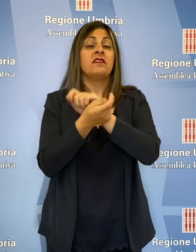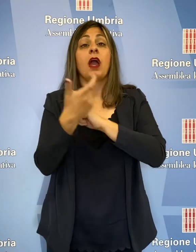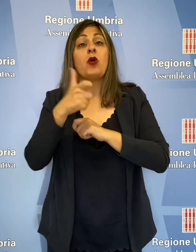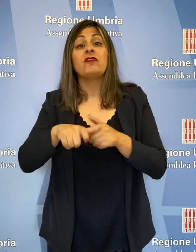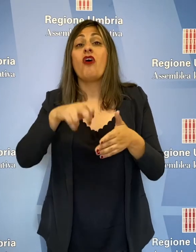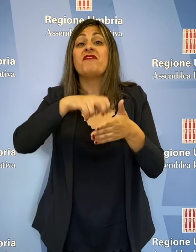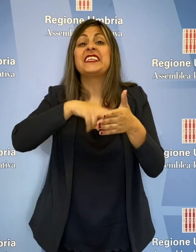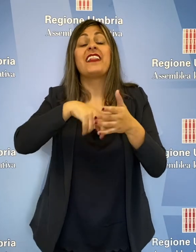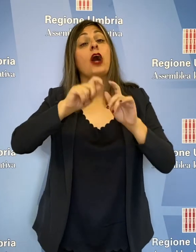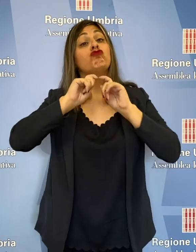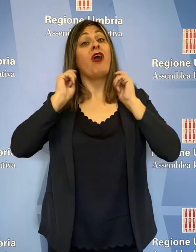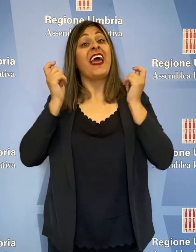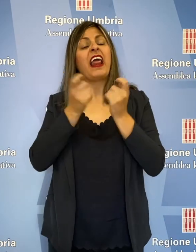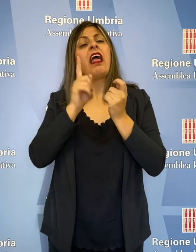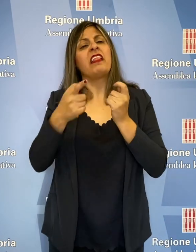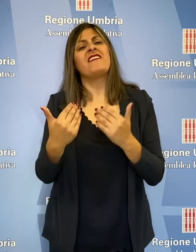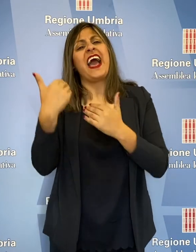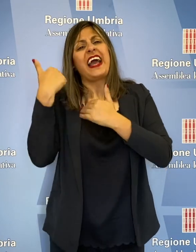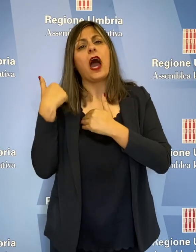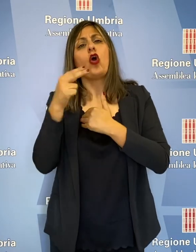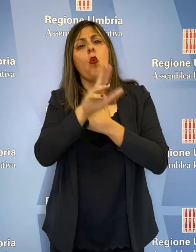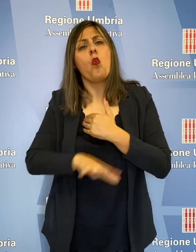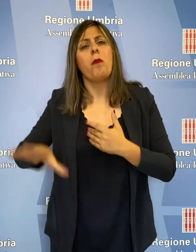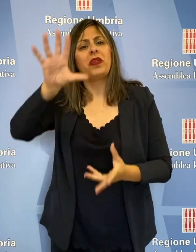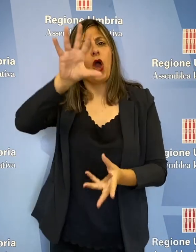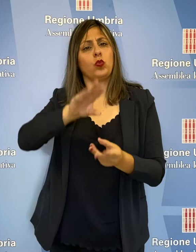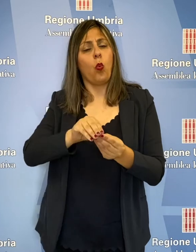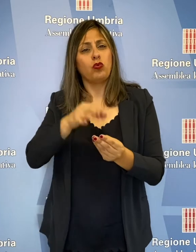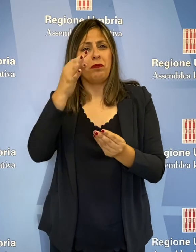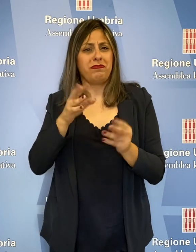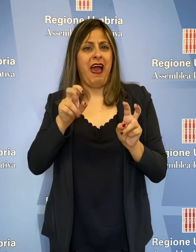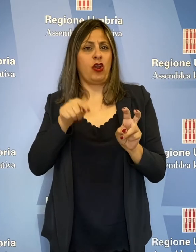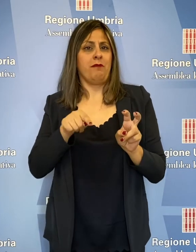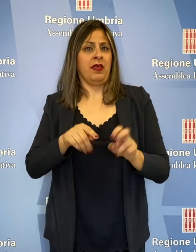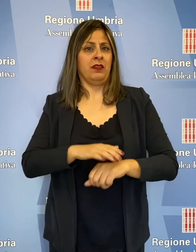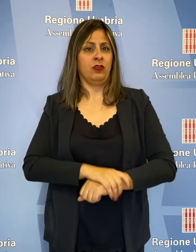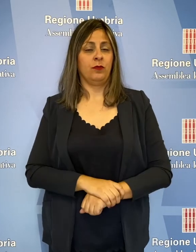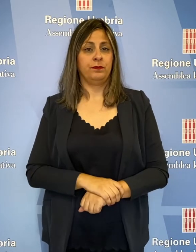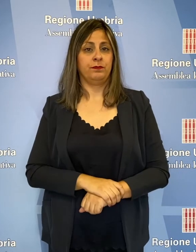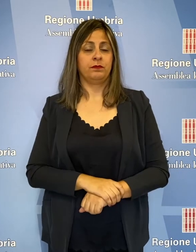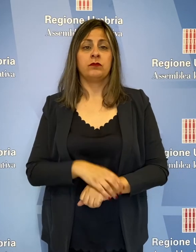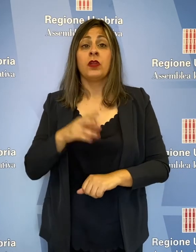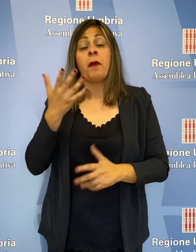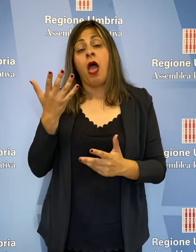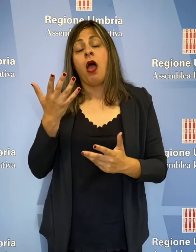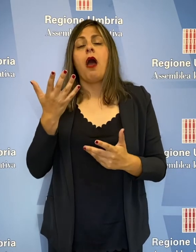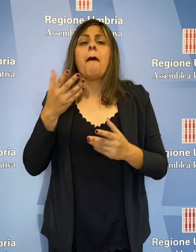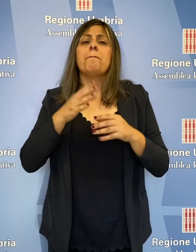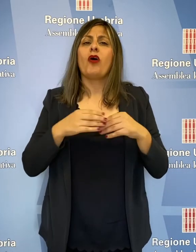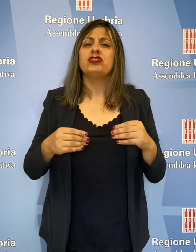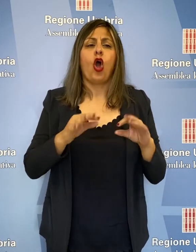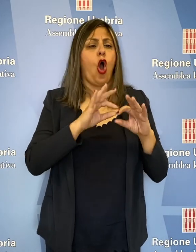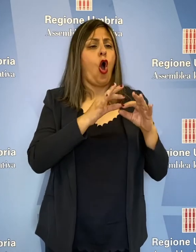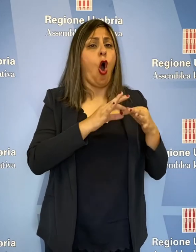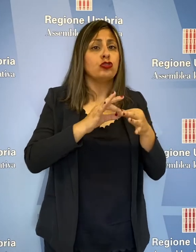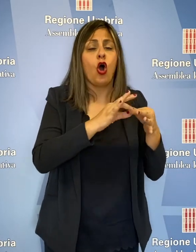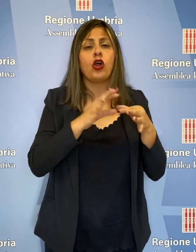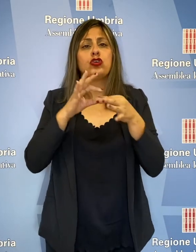'Umbria delle materie in questione, preservando le professionalità dei consorsi di bonifica ma senza pretendere da alcuni territori tributi